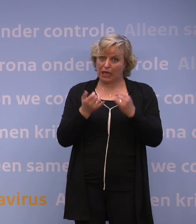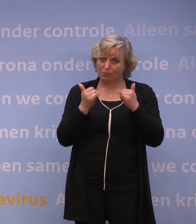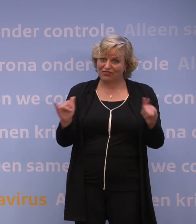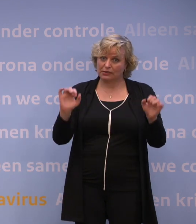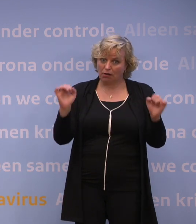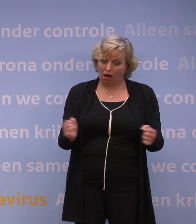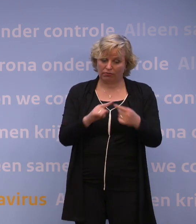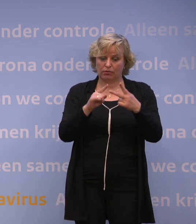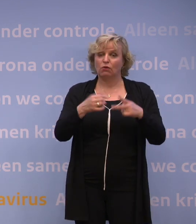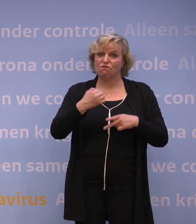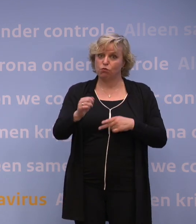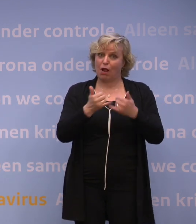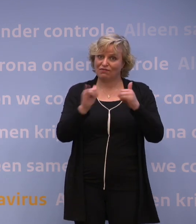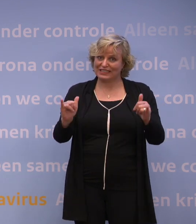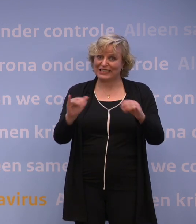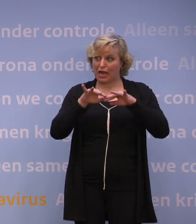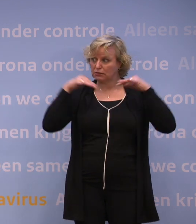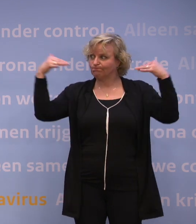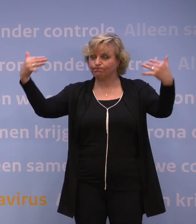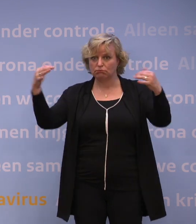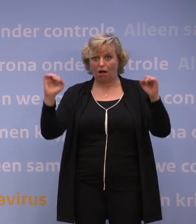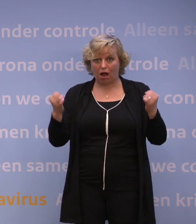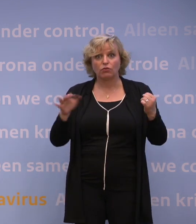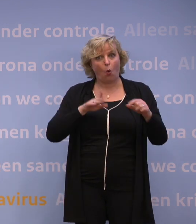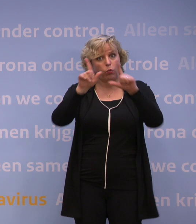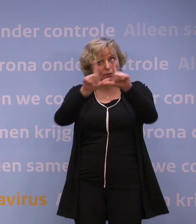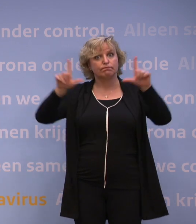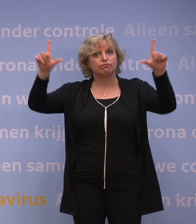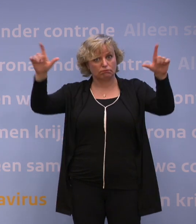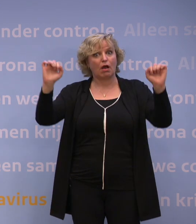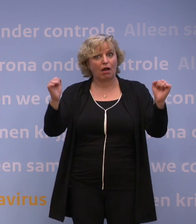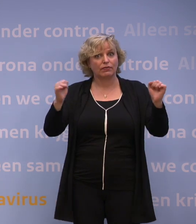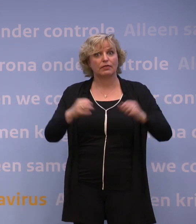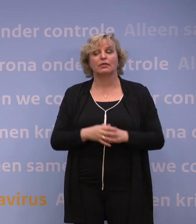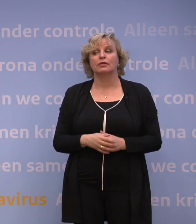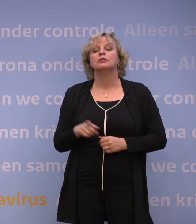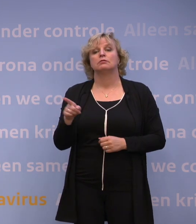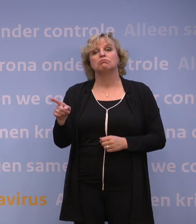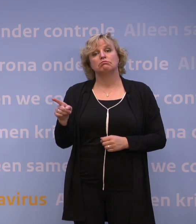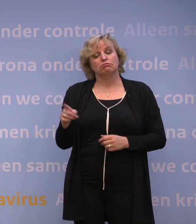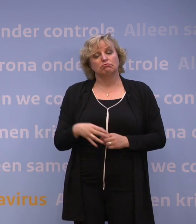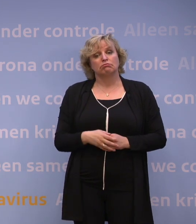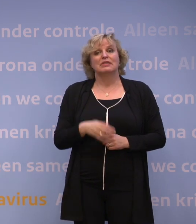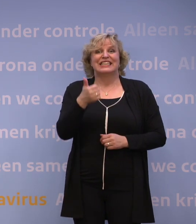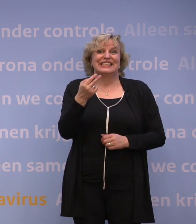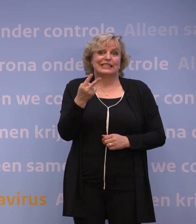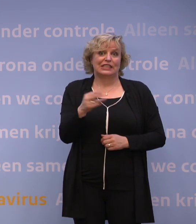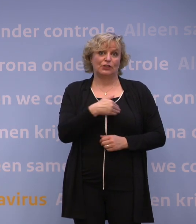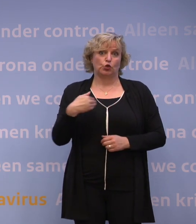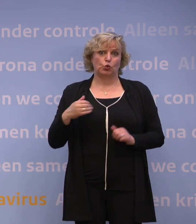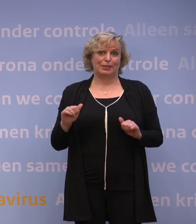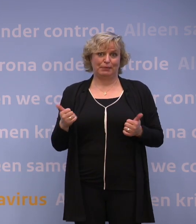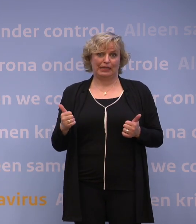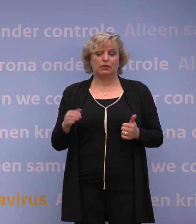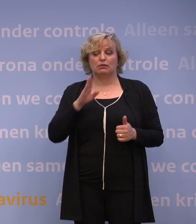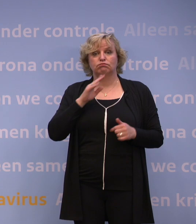voetbalwedstrijden bekeken worden met een scherm? Ja, met het scherm vanaf 26 juni kan dat weer. En als er een groot scherm